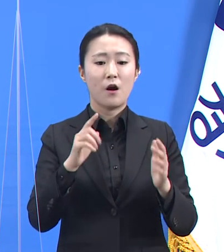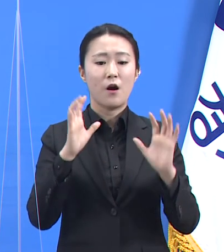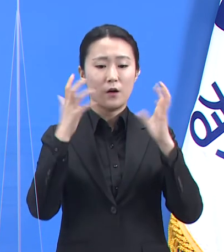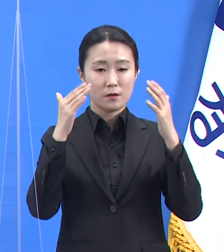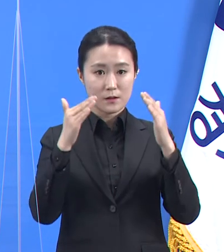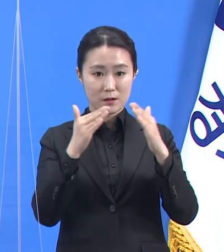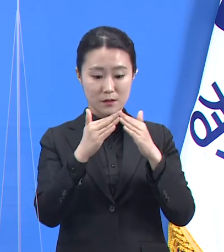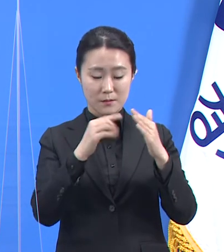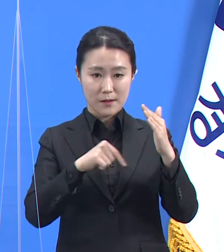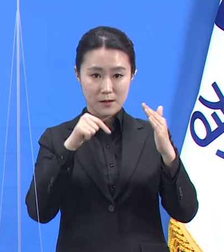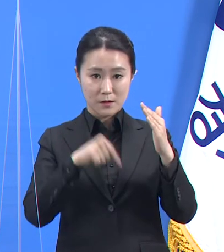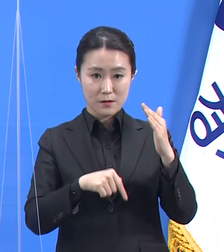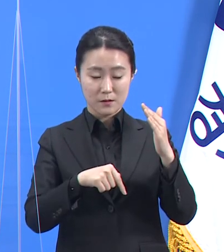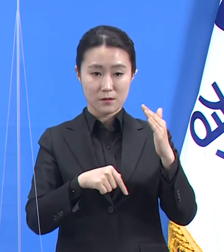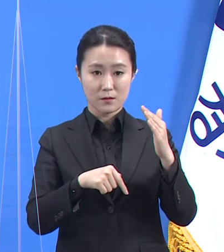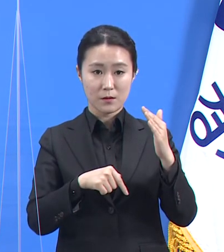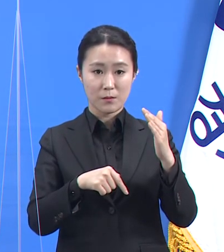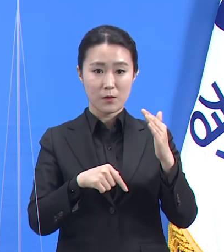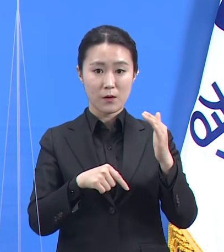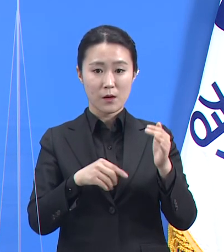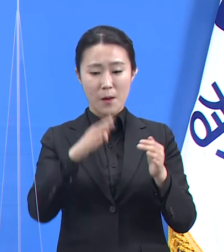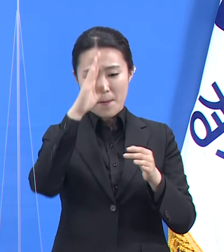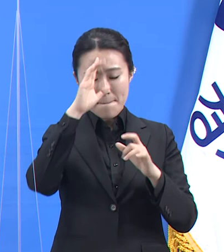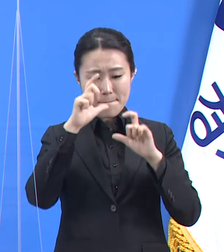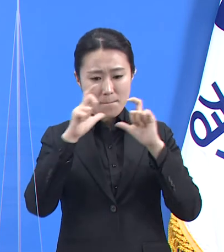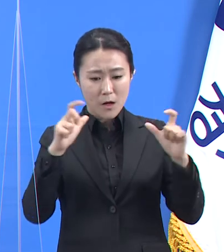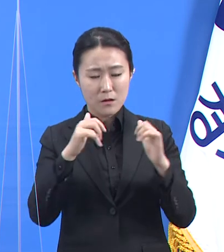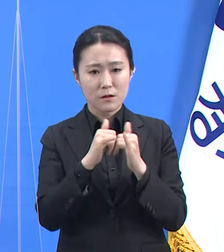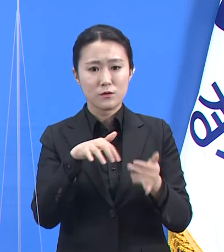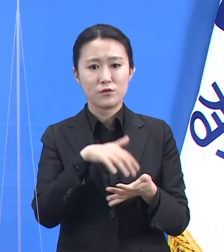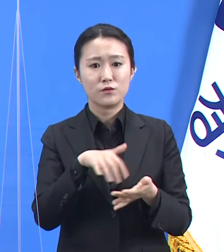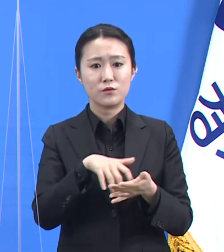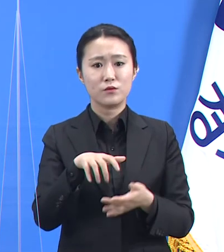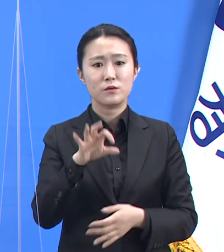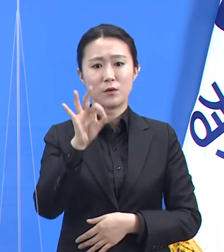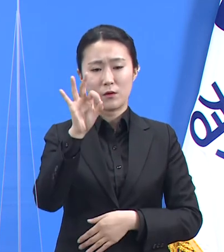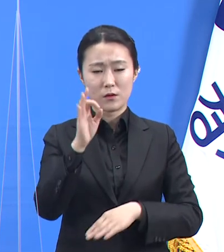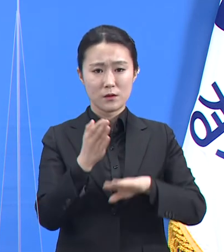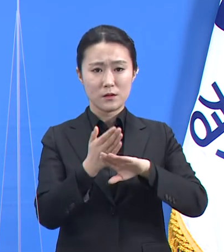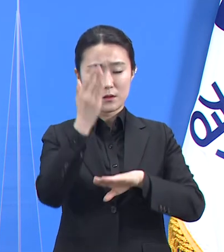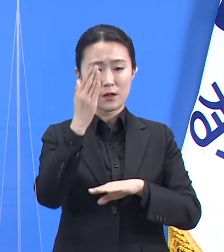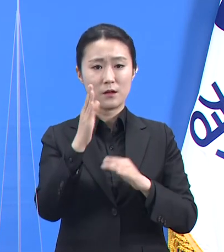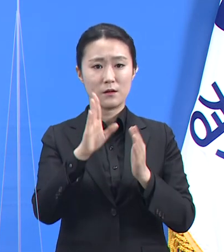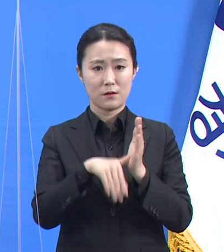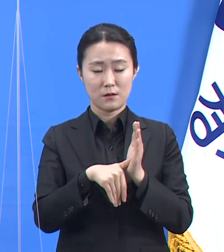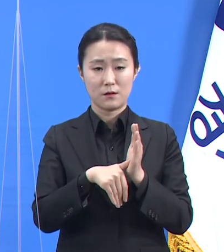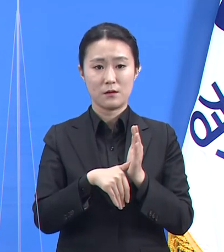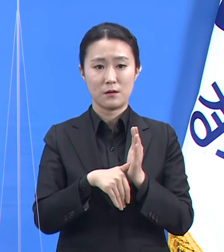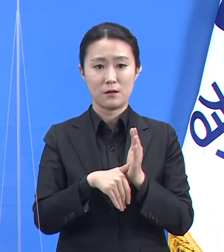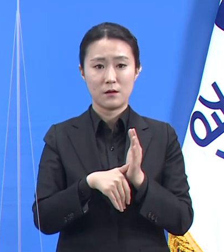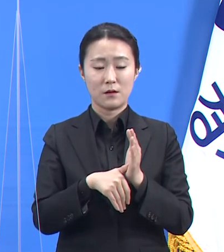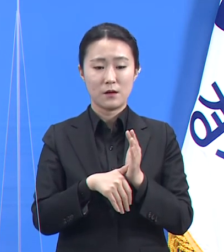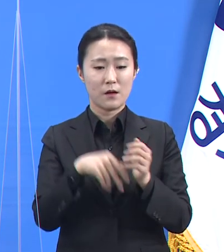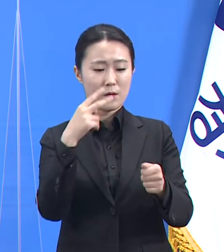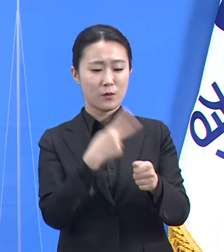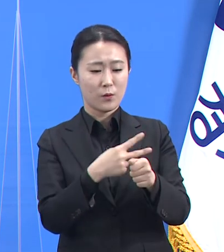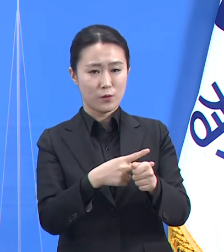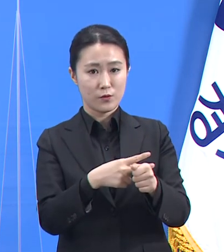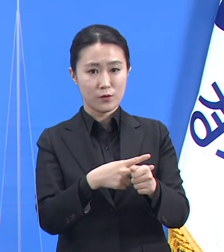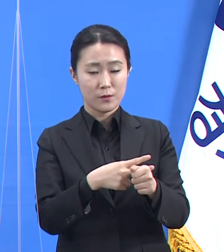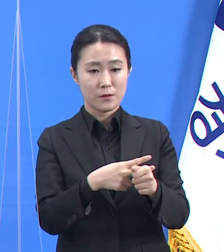10명 이상 확진자가 발생했던 15개 시군에 대해 먼저 교직원을 대상으로 한 선제검사를